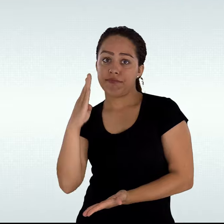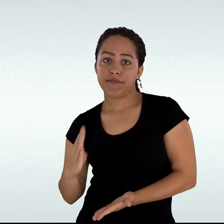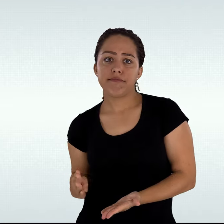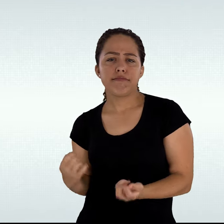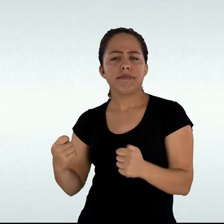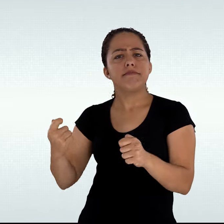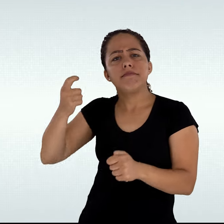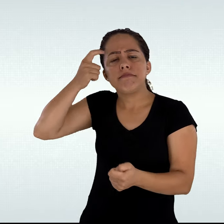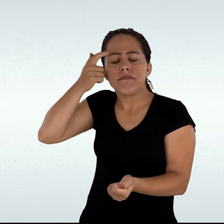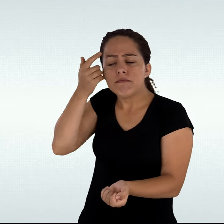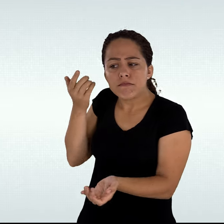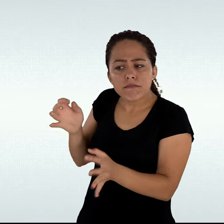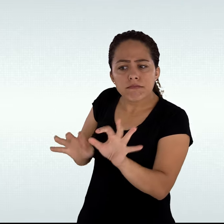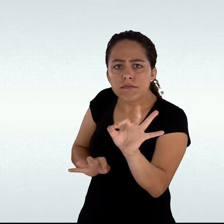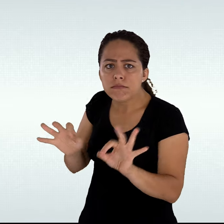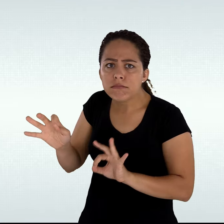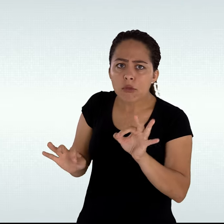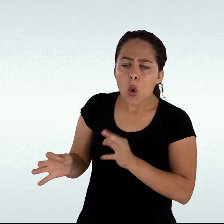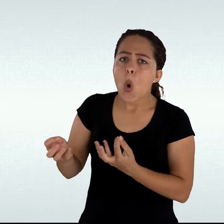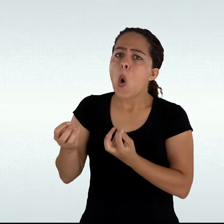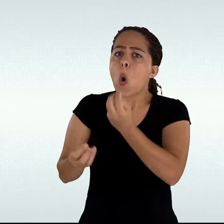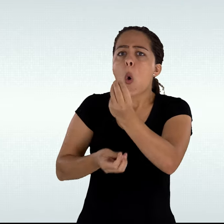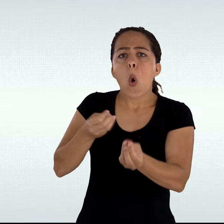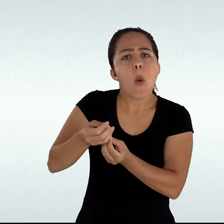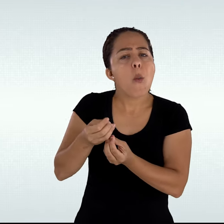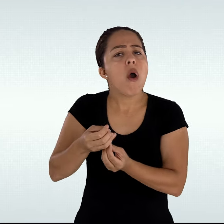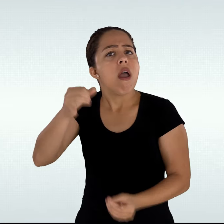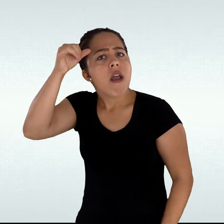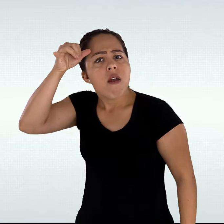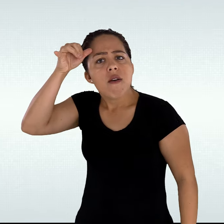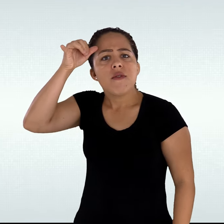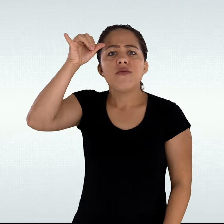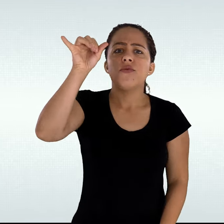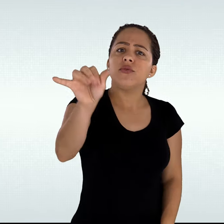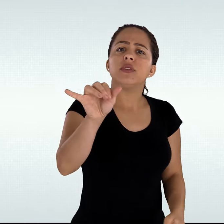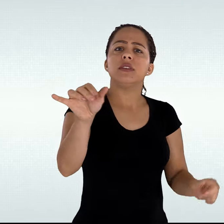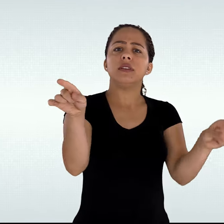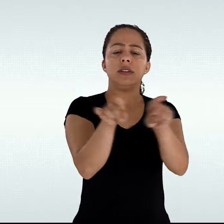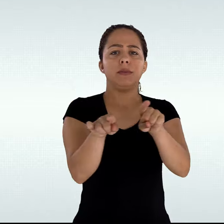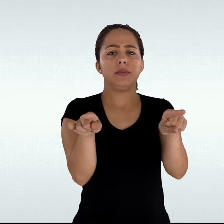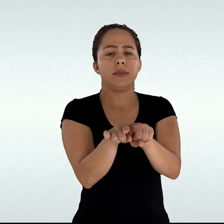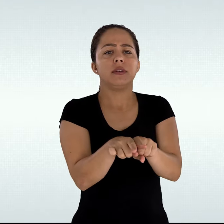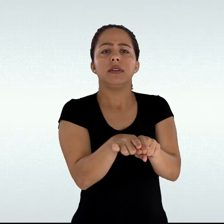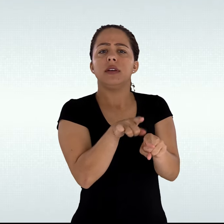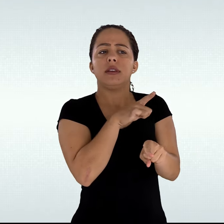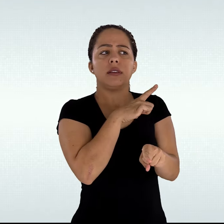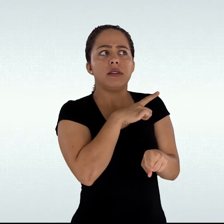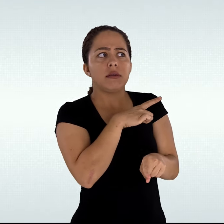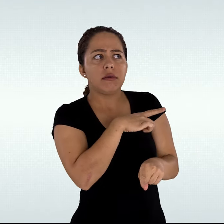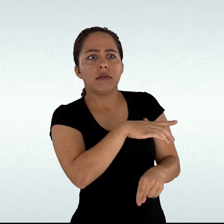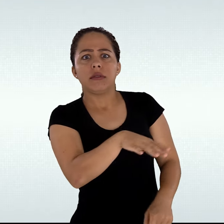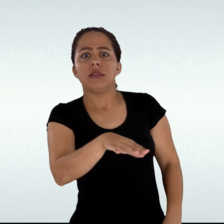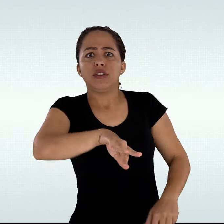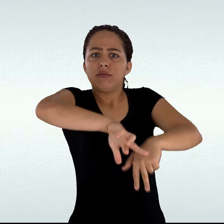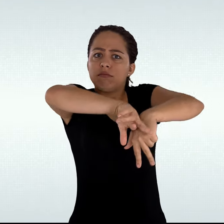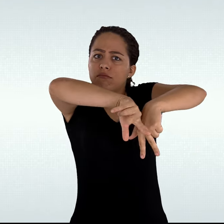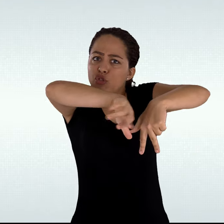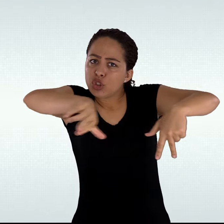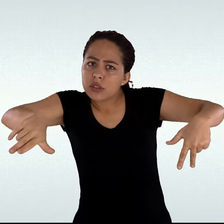e práticas com o objetivo de combater quaisquer formas de discriminação em função de orientação